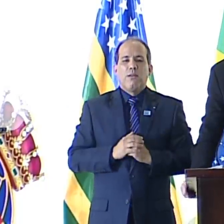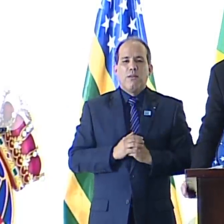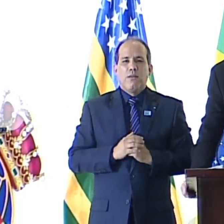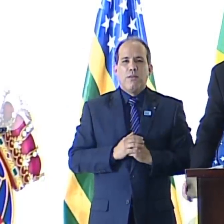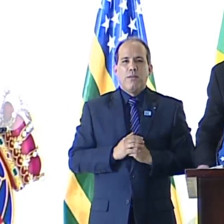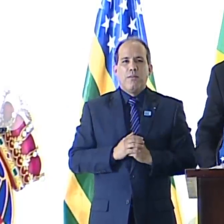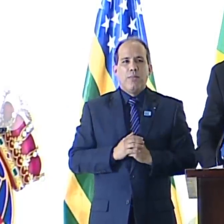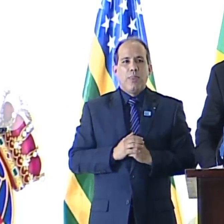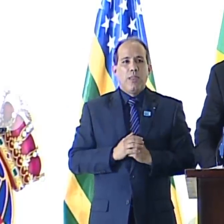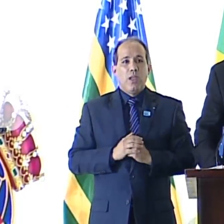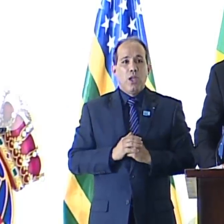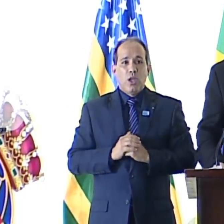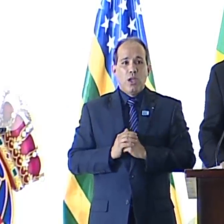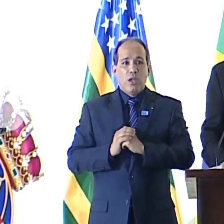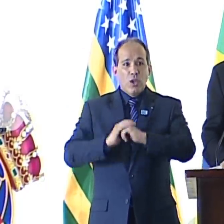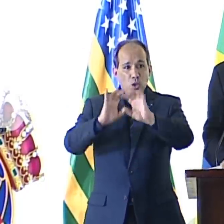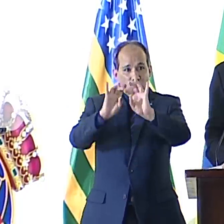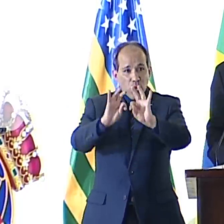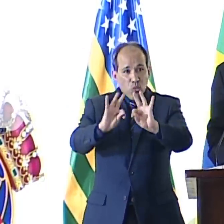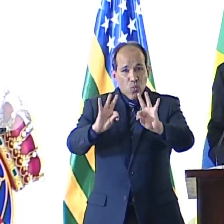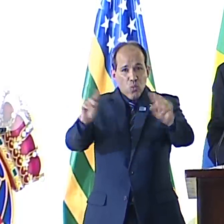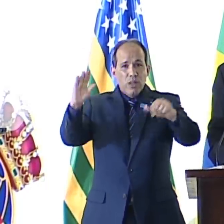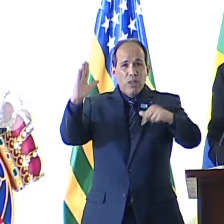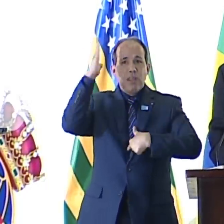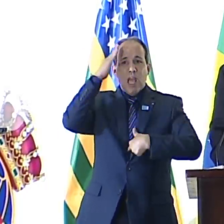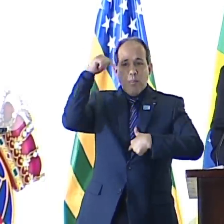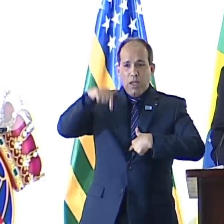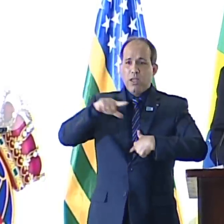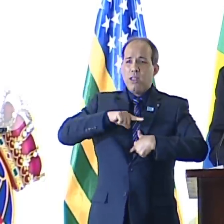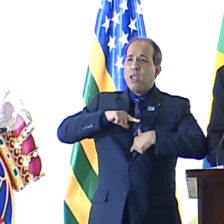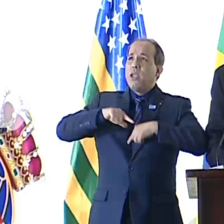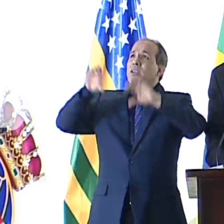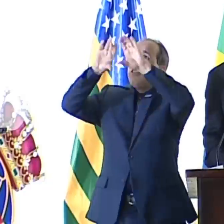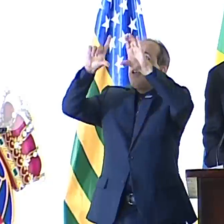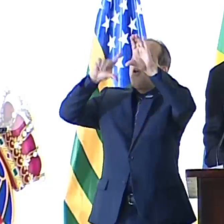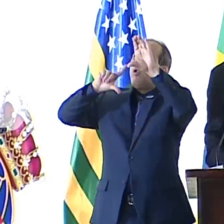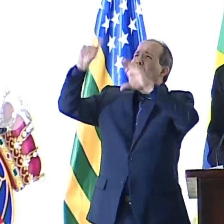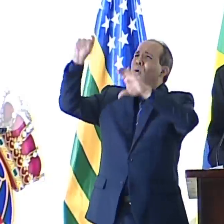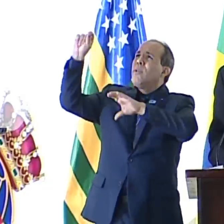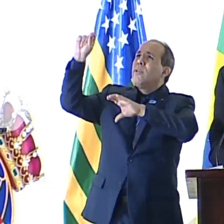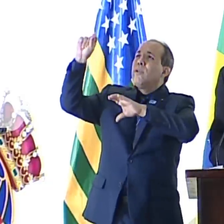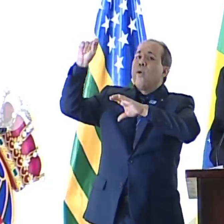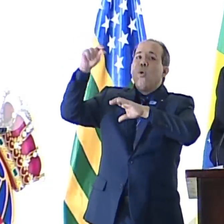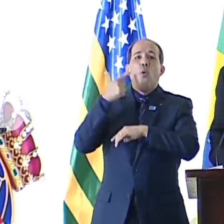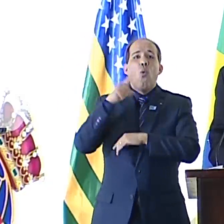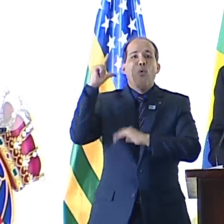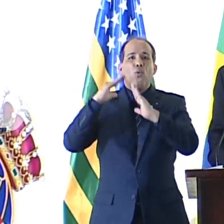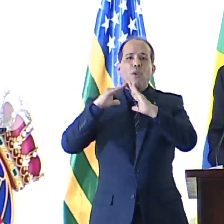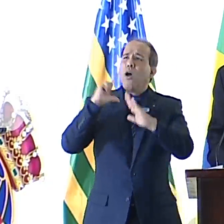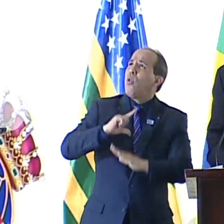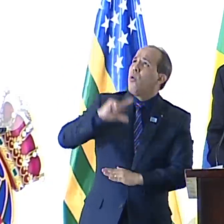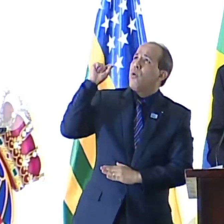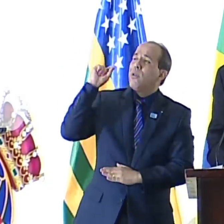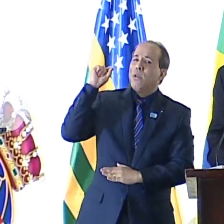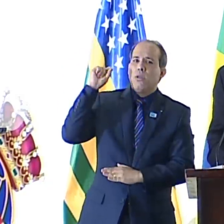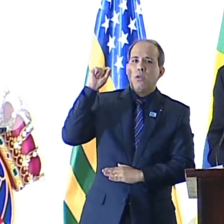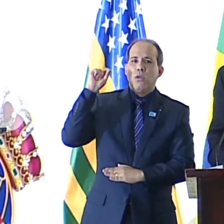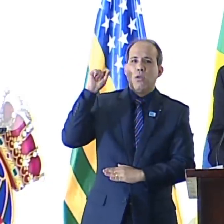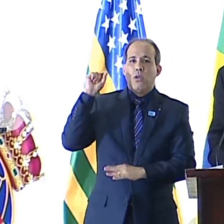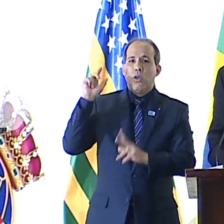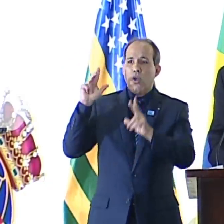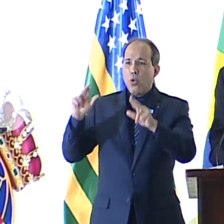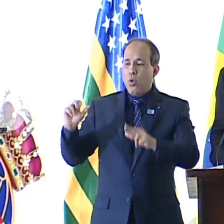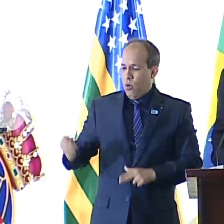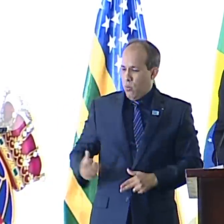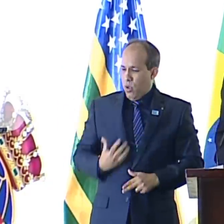e que, no meio de todos os seus padecimentos, sabem que existe um céu mais alto do que o céu, um mar mais profundo do que o mar, como diria o poeta